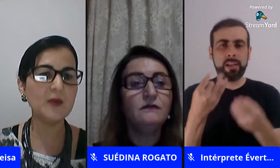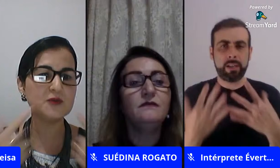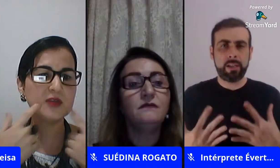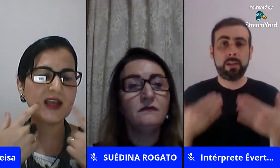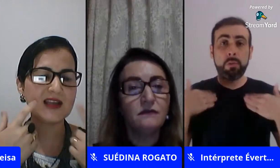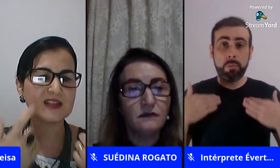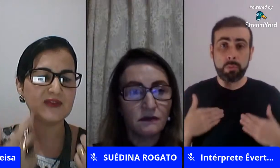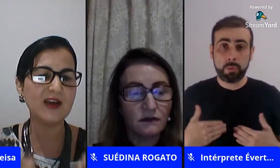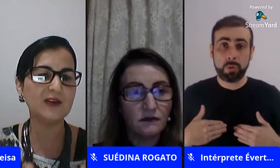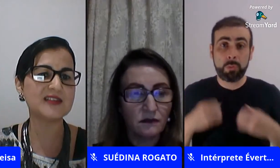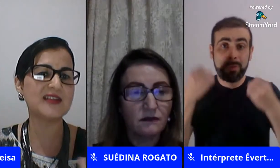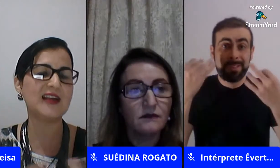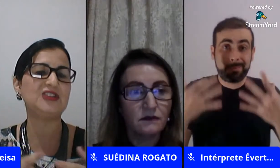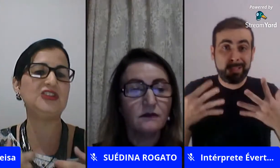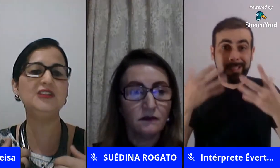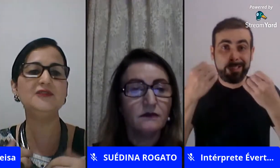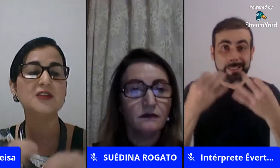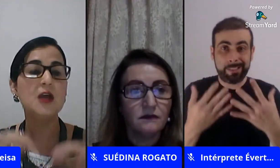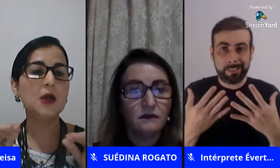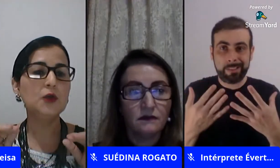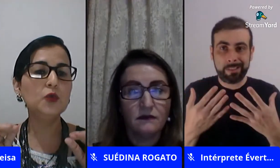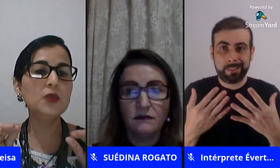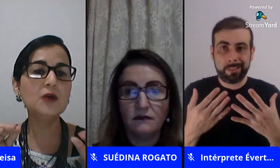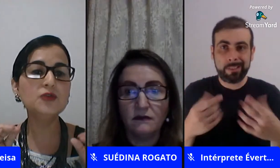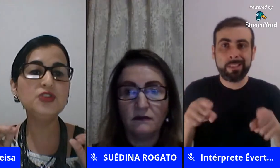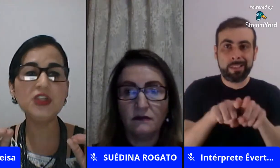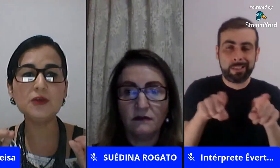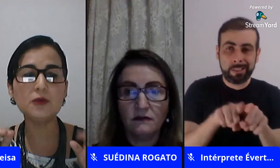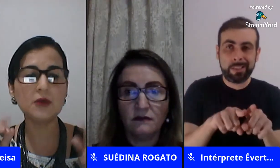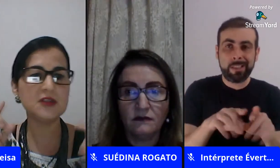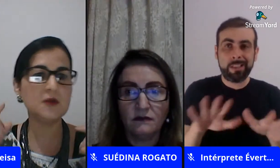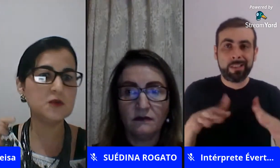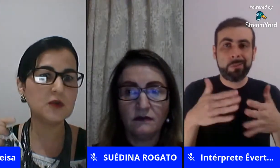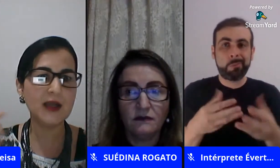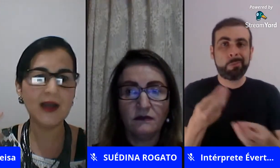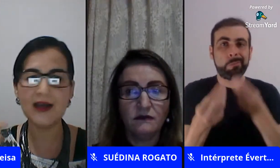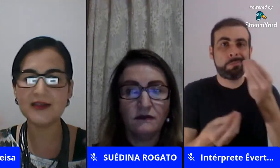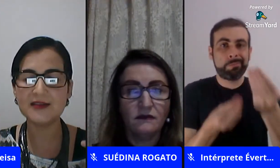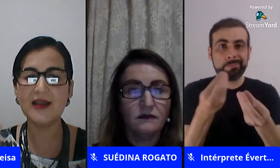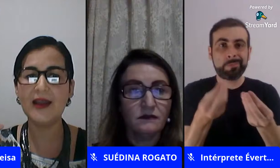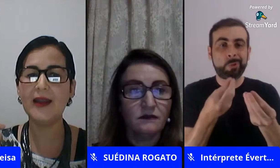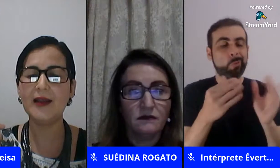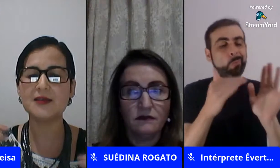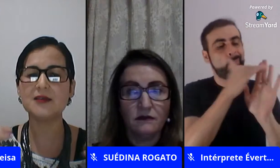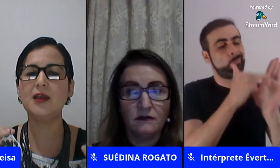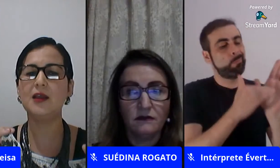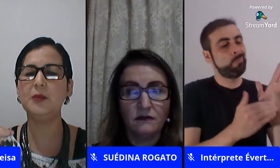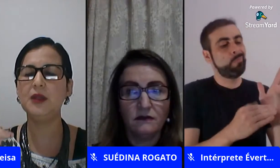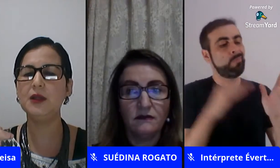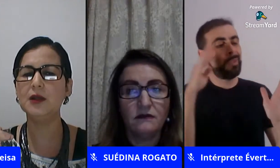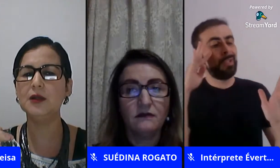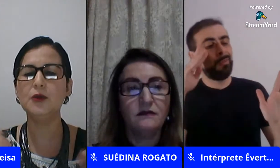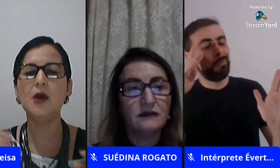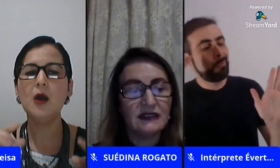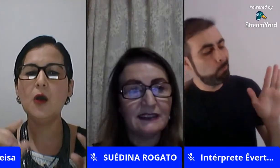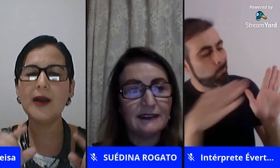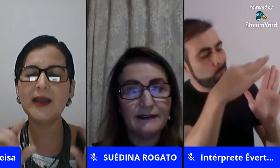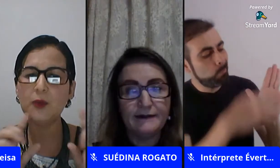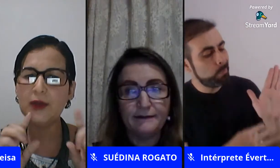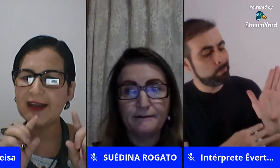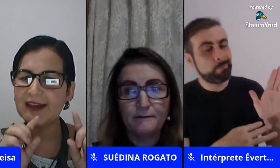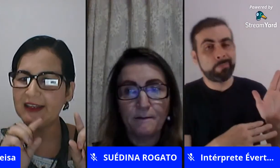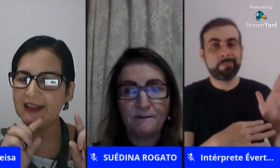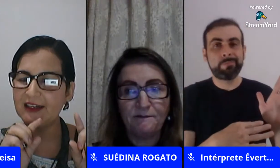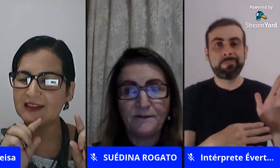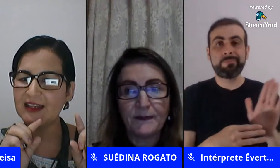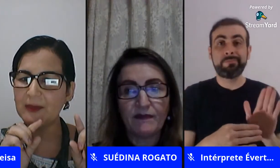ação mas o que elas falam nas narrativas no não dito que são os olhares delas recriminando ou